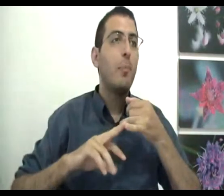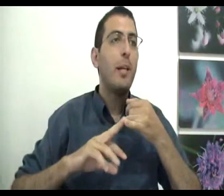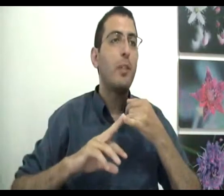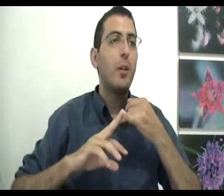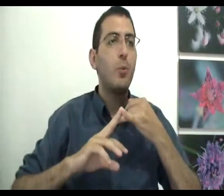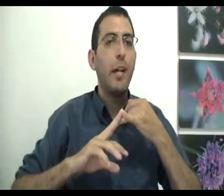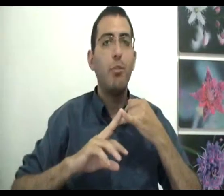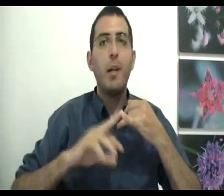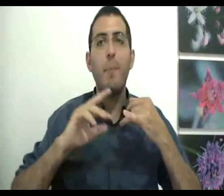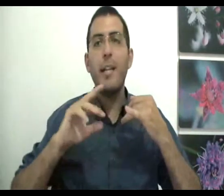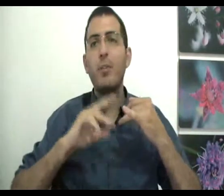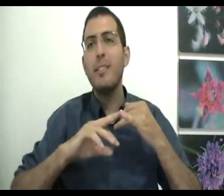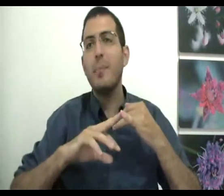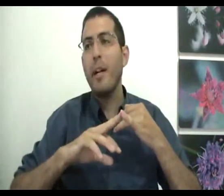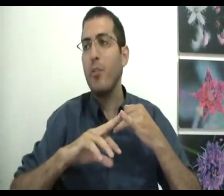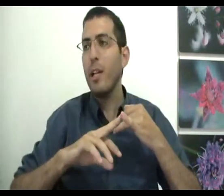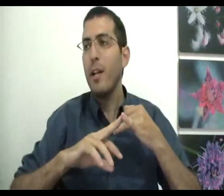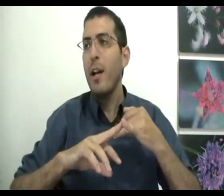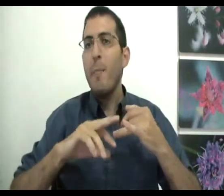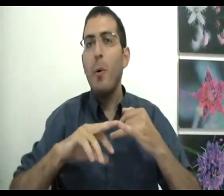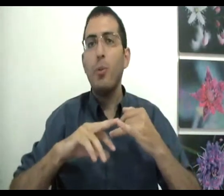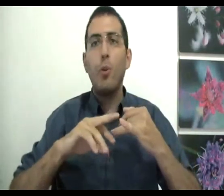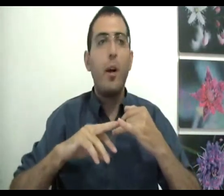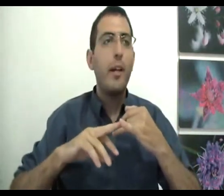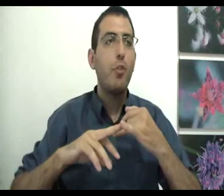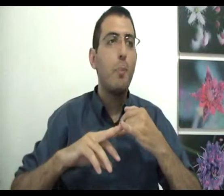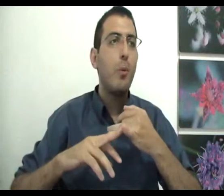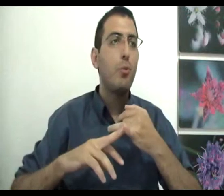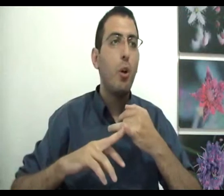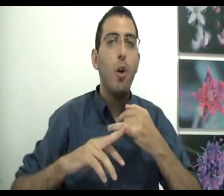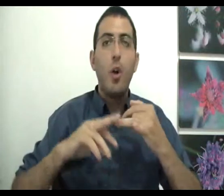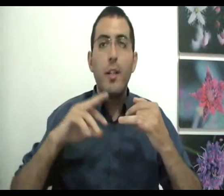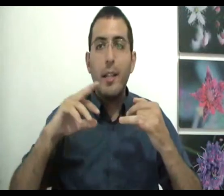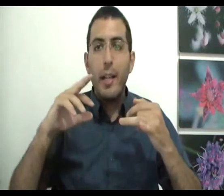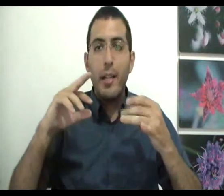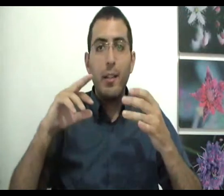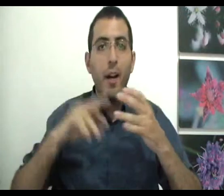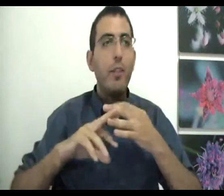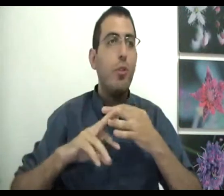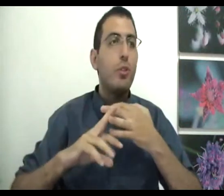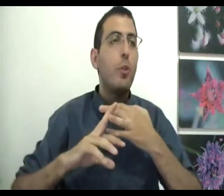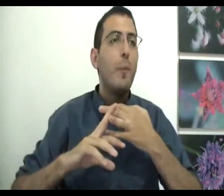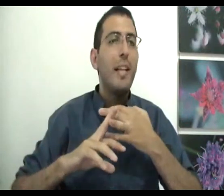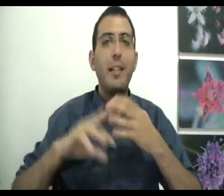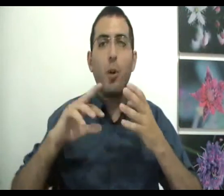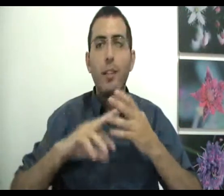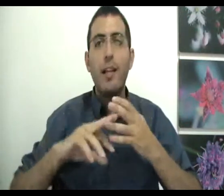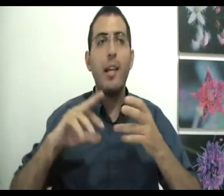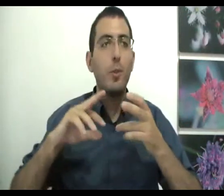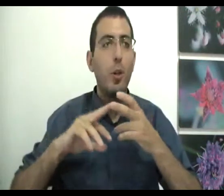מהי אותה נקודה ראשונה מהי אותה סיבה ראשונה מהו אותו כוח ראשון מהו אותו דבר ראשון שהוא מניע את כל התהליכים, את כל